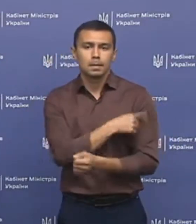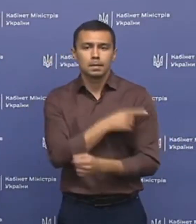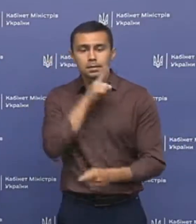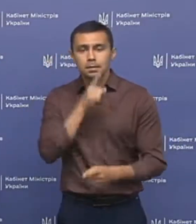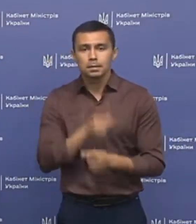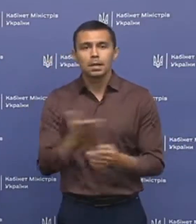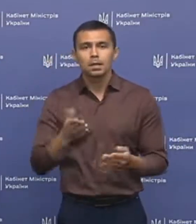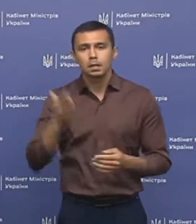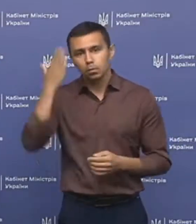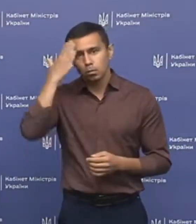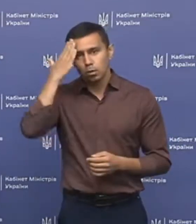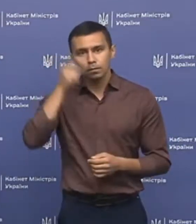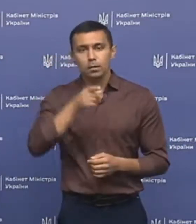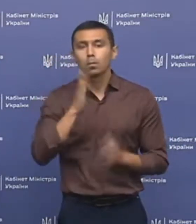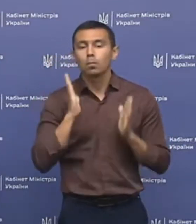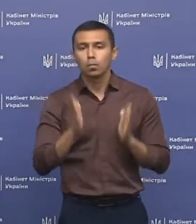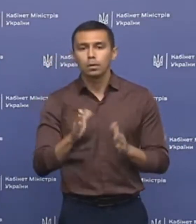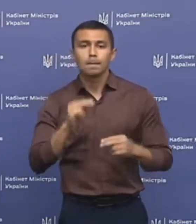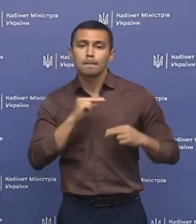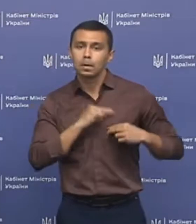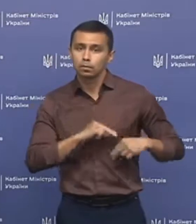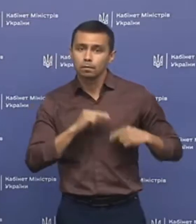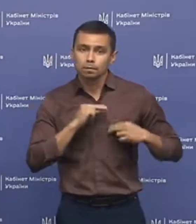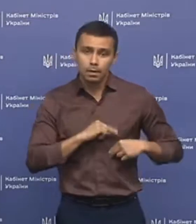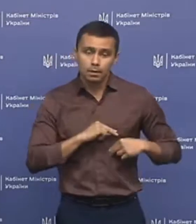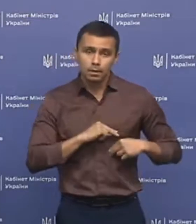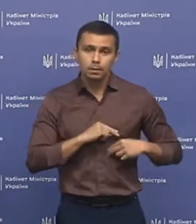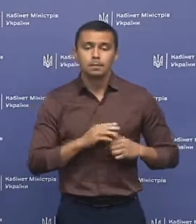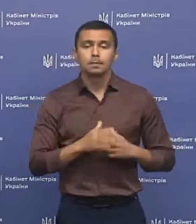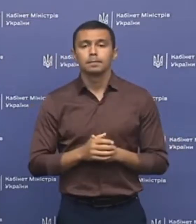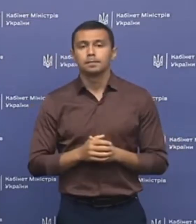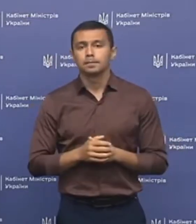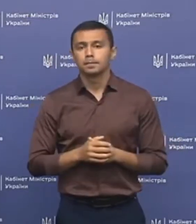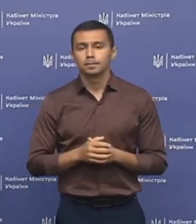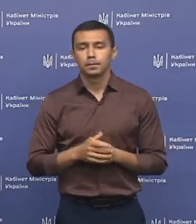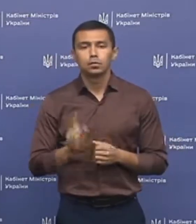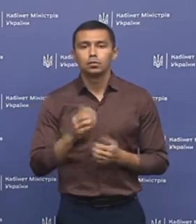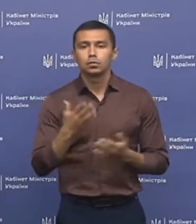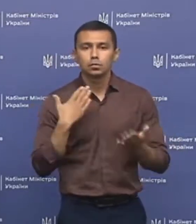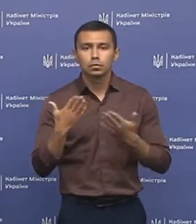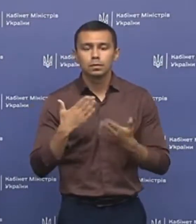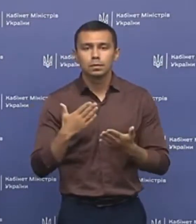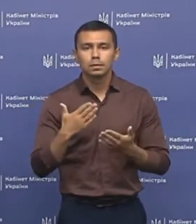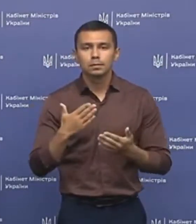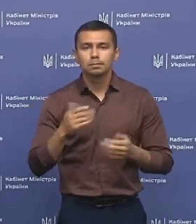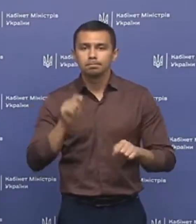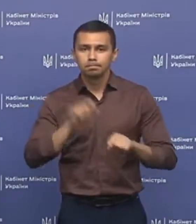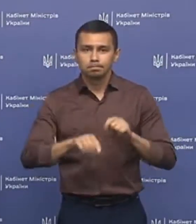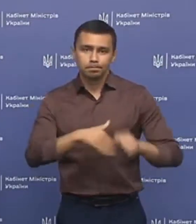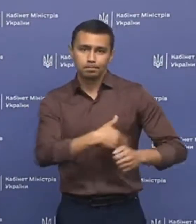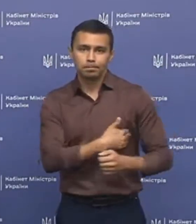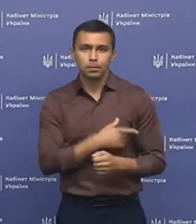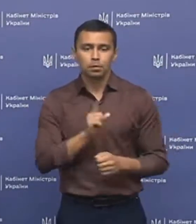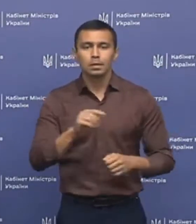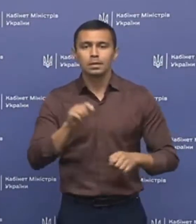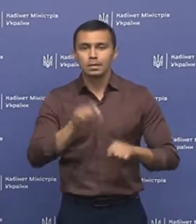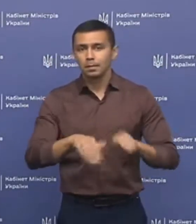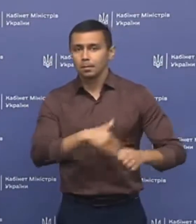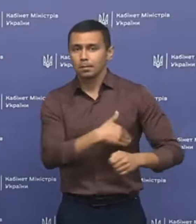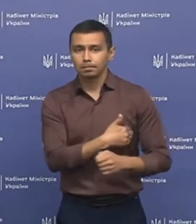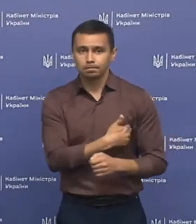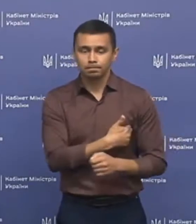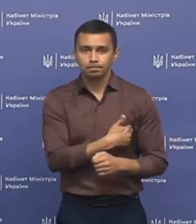сестра, в який спосіб вона буде працювати. Те, що стосується скринінгу температури, то скринінгу